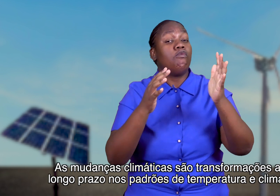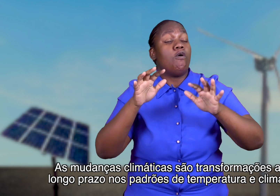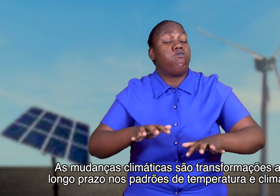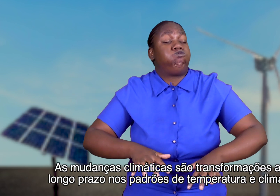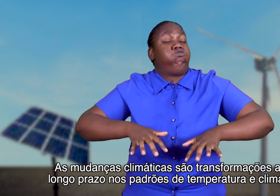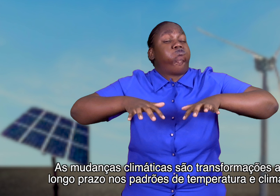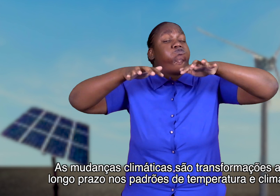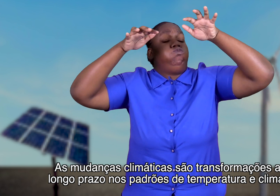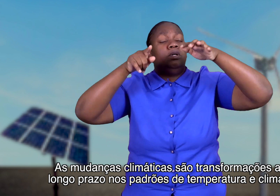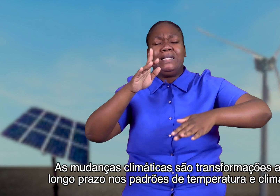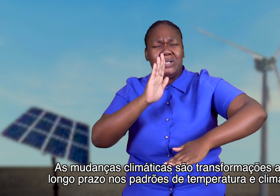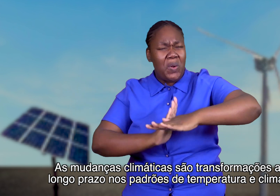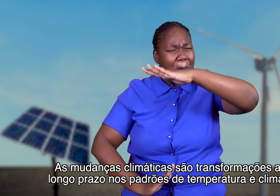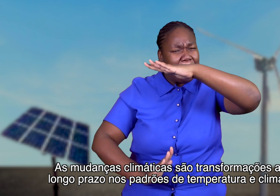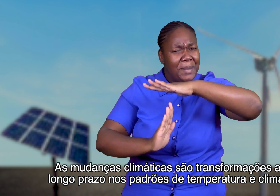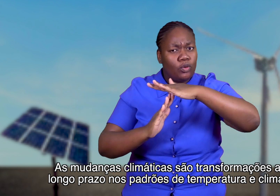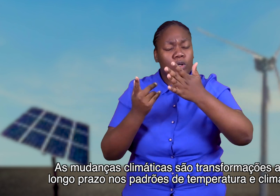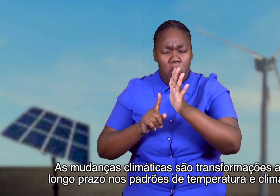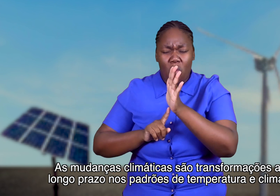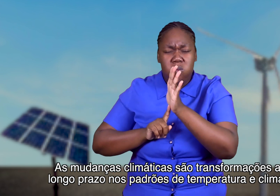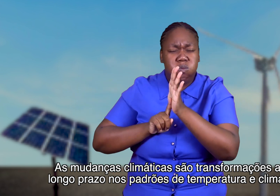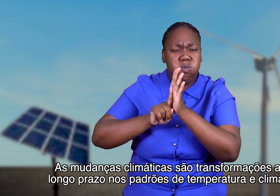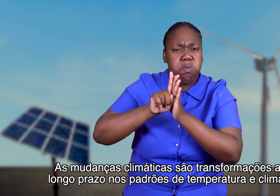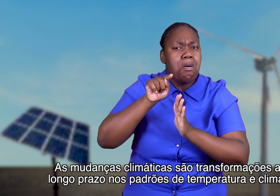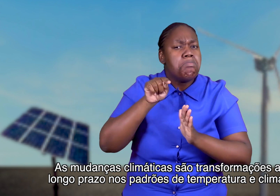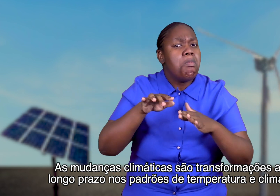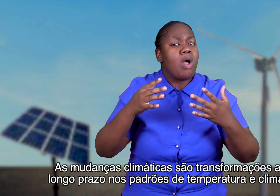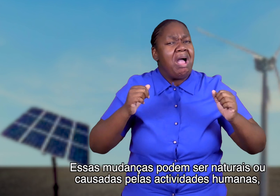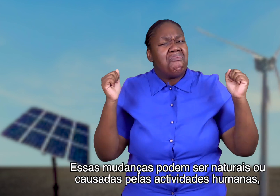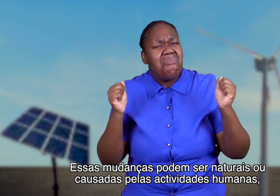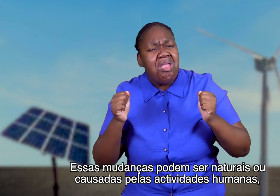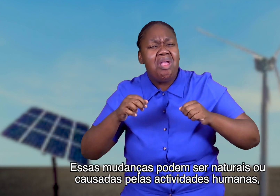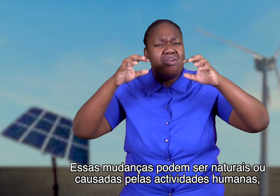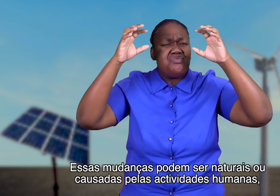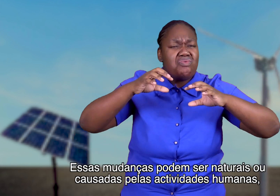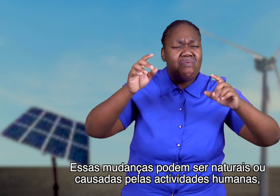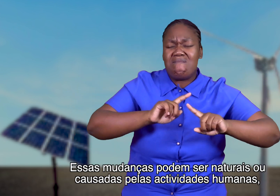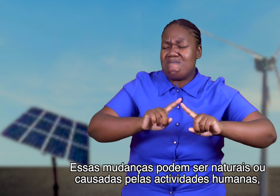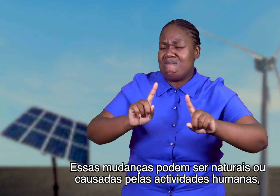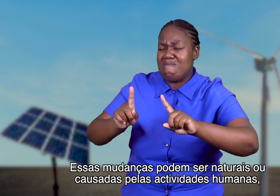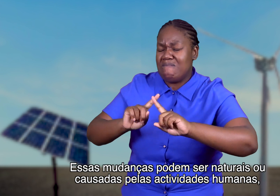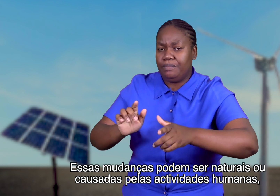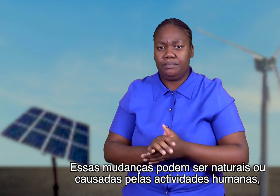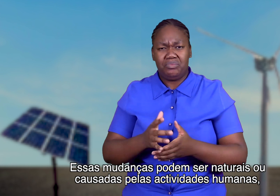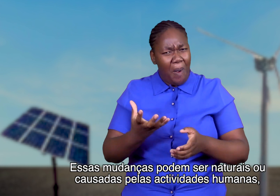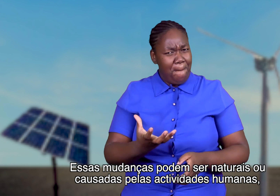prazo nos padrões de temperatura e clima. Essas mudanças podem ser naturais ou